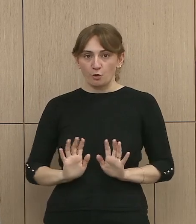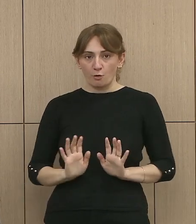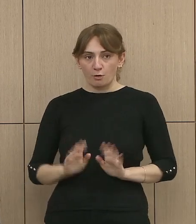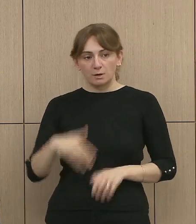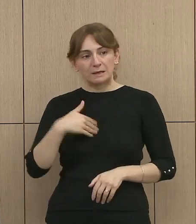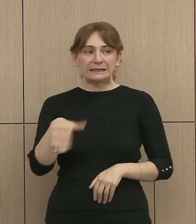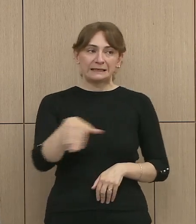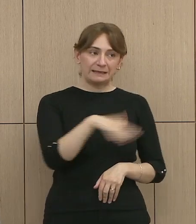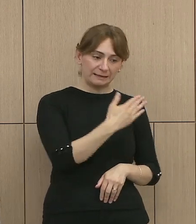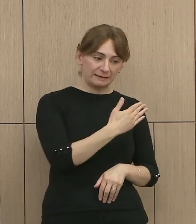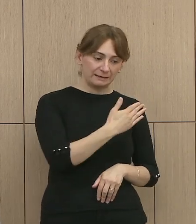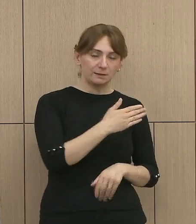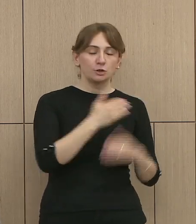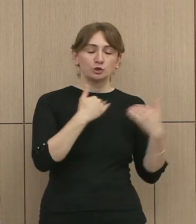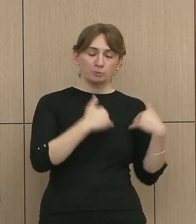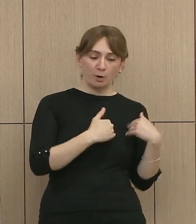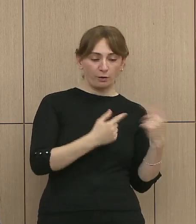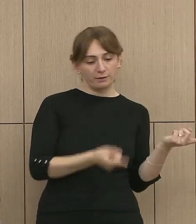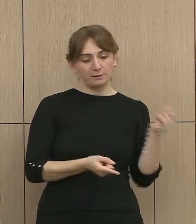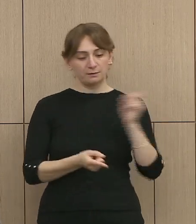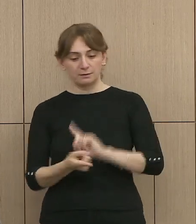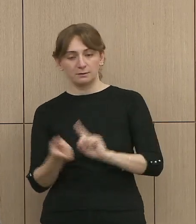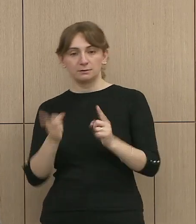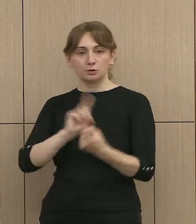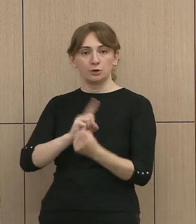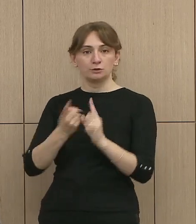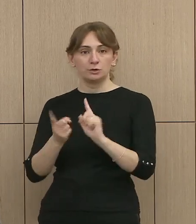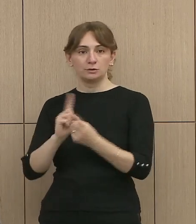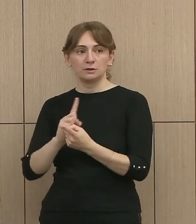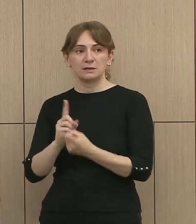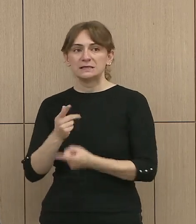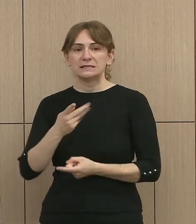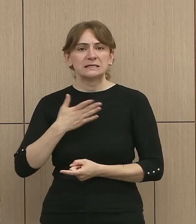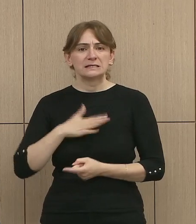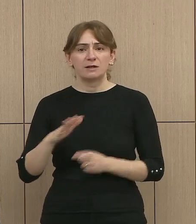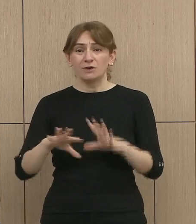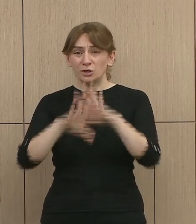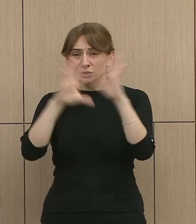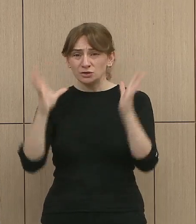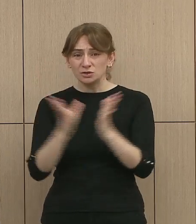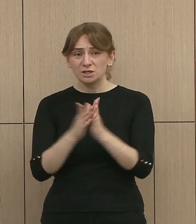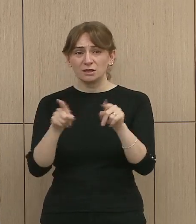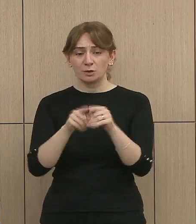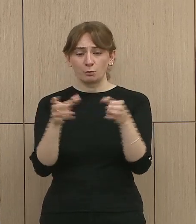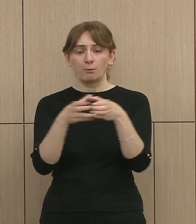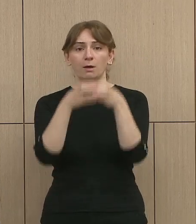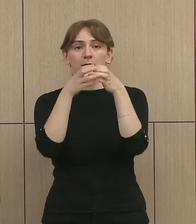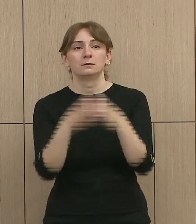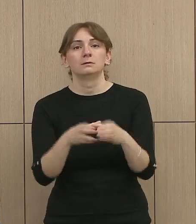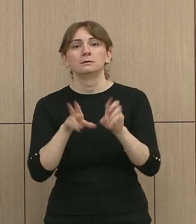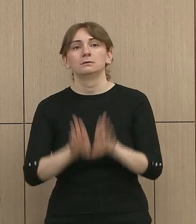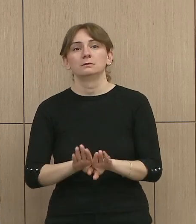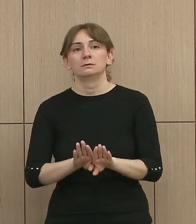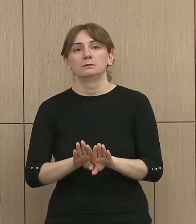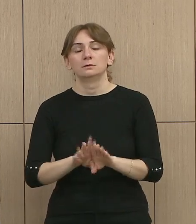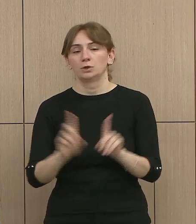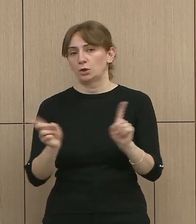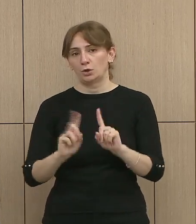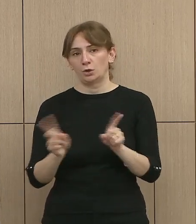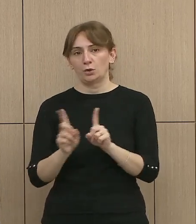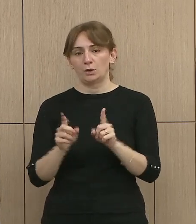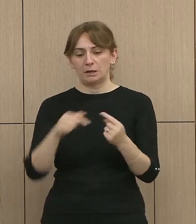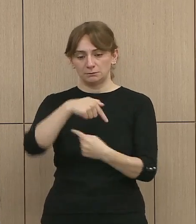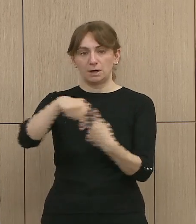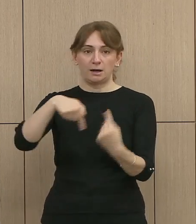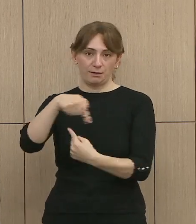dakor dhe do të dakorëtsojnë, se ndoshtë në nuk ka asinërsyës që gjithë antarë të jenë njëkosisht në detyre, gjithë të